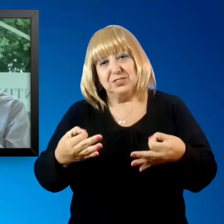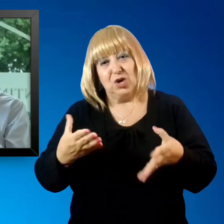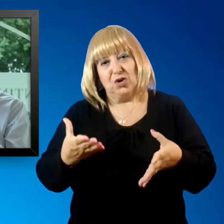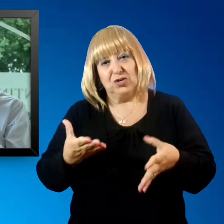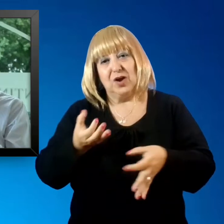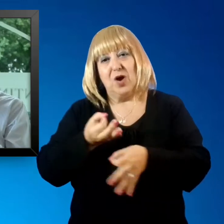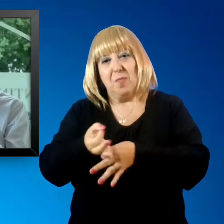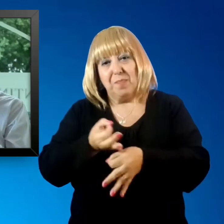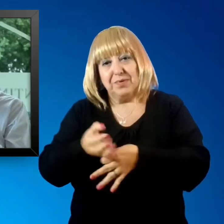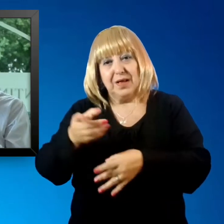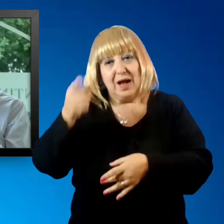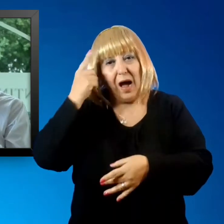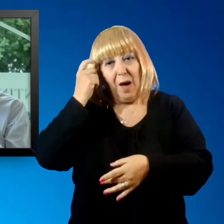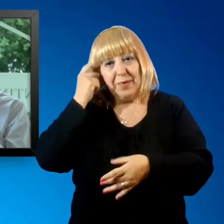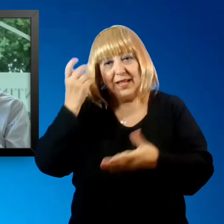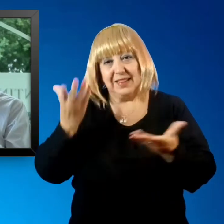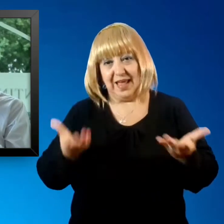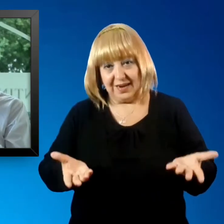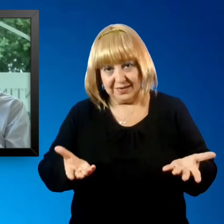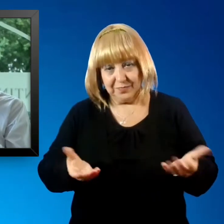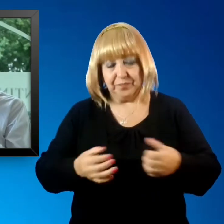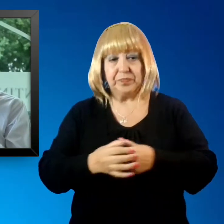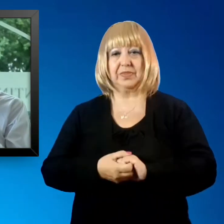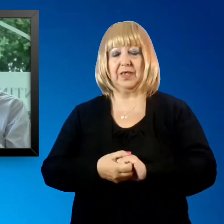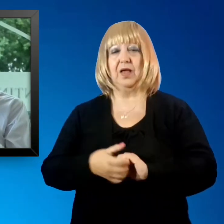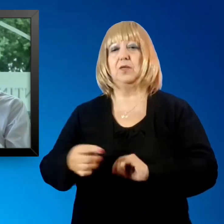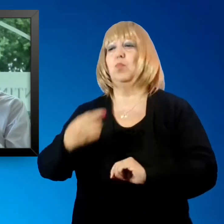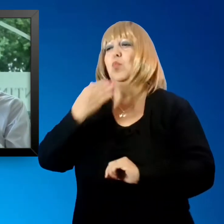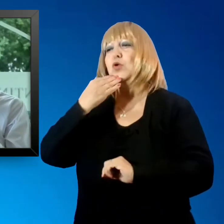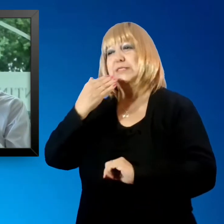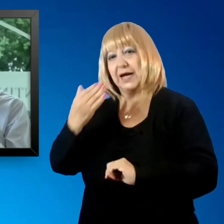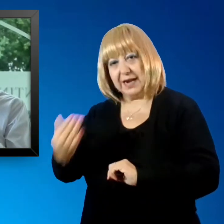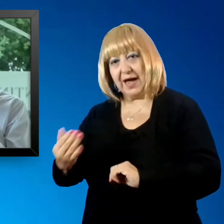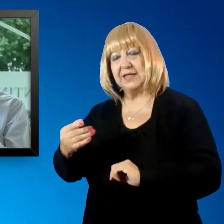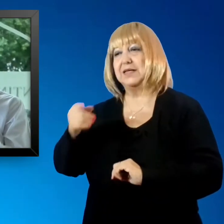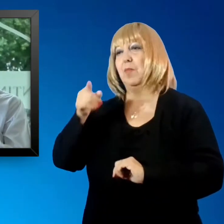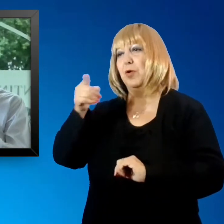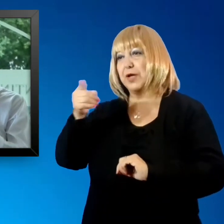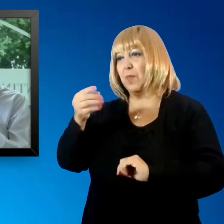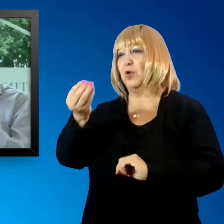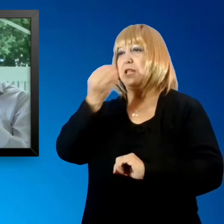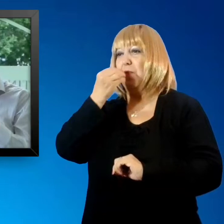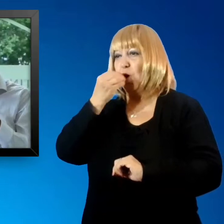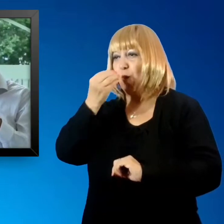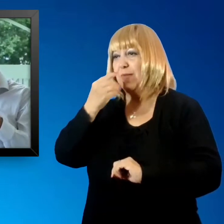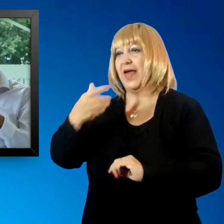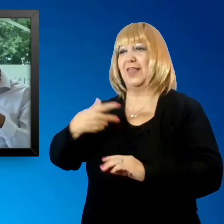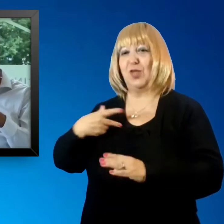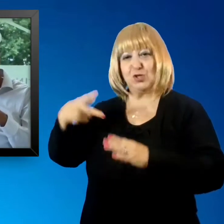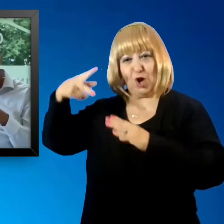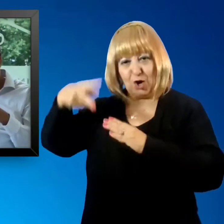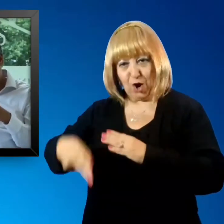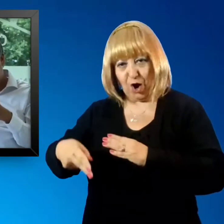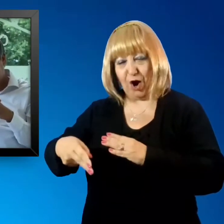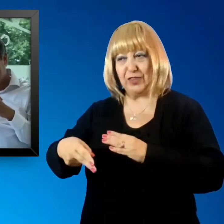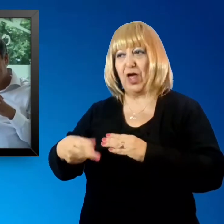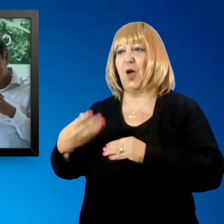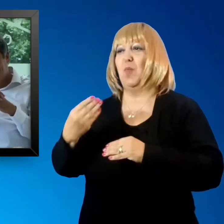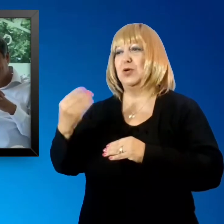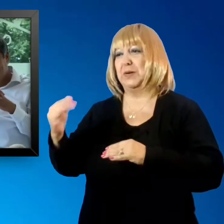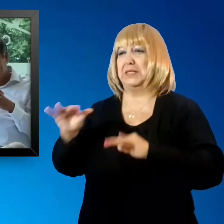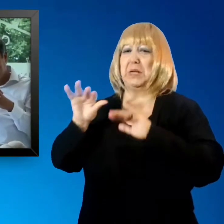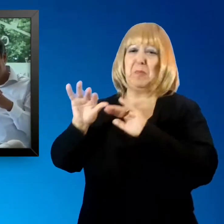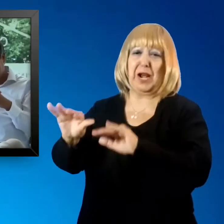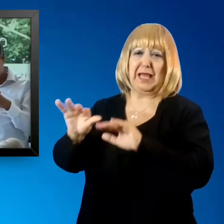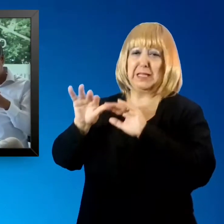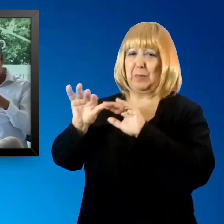Bueno, primero te agradecemos porque interrumpimos un almuerzo, lo molestamos varias veces. Y bueno, se vino,